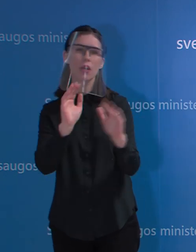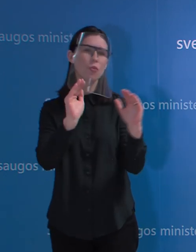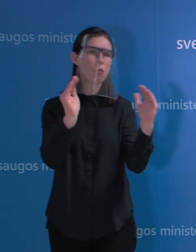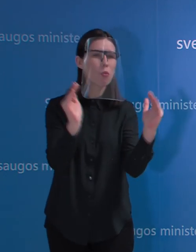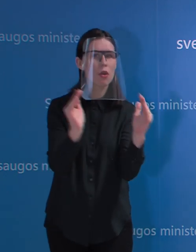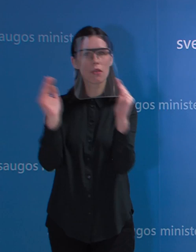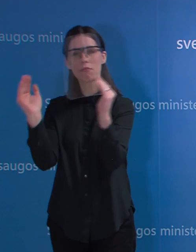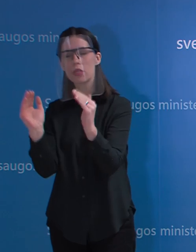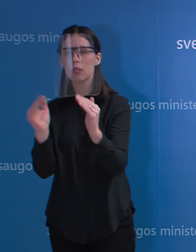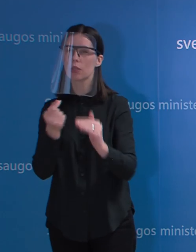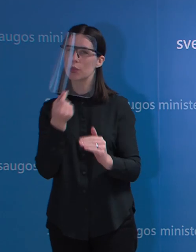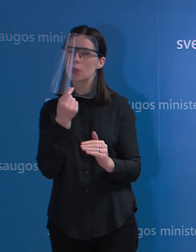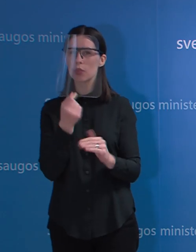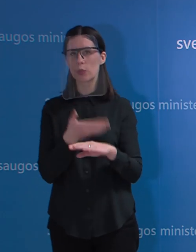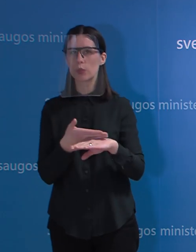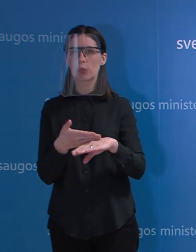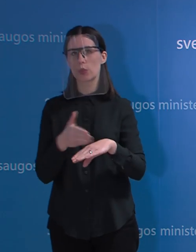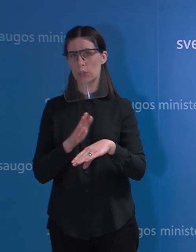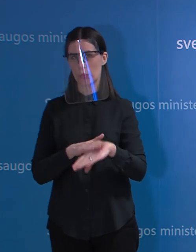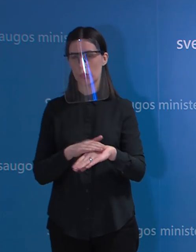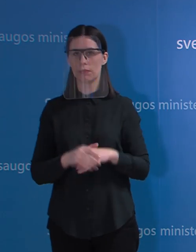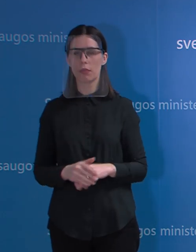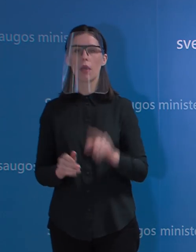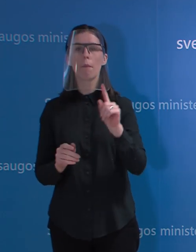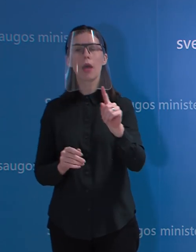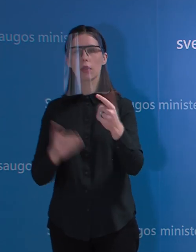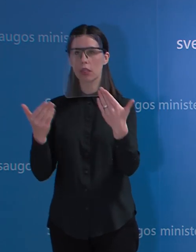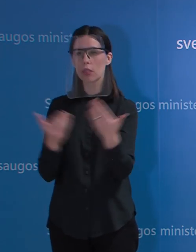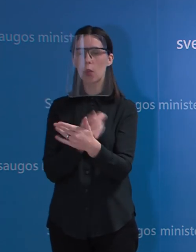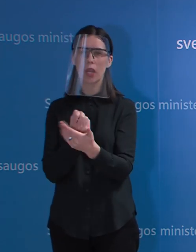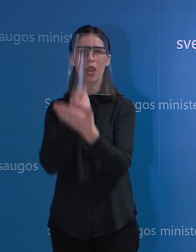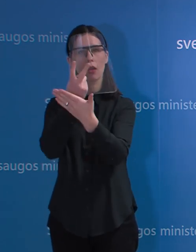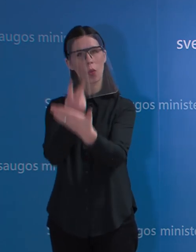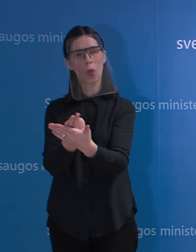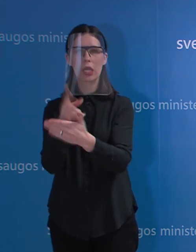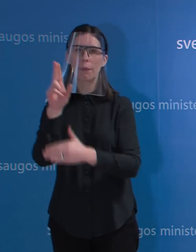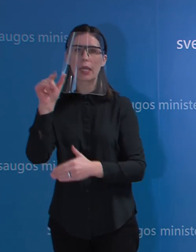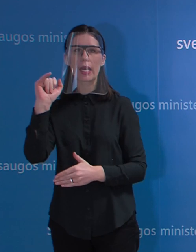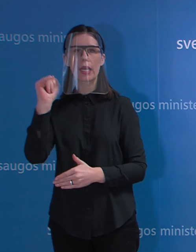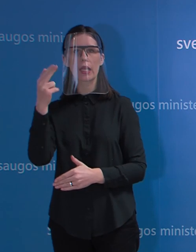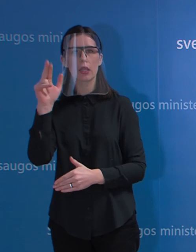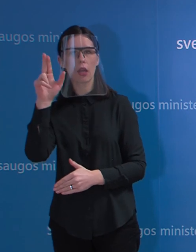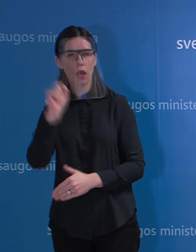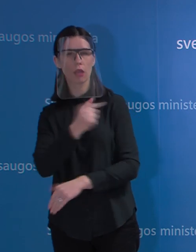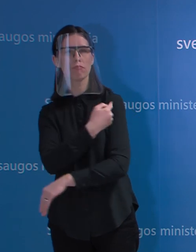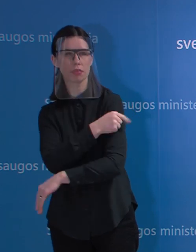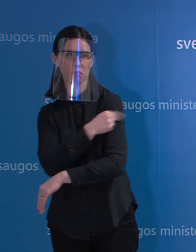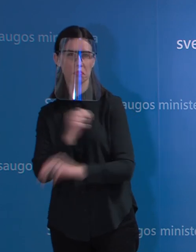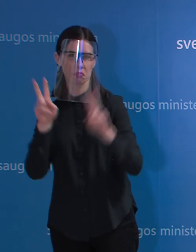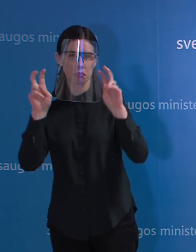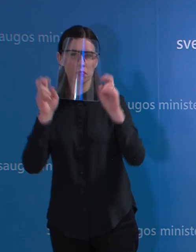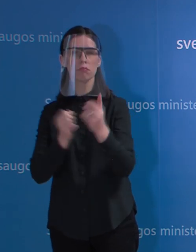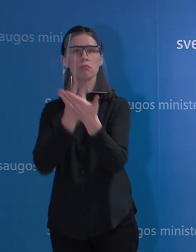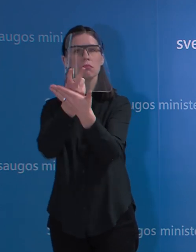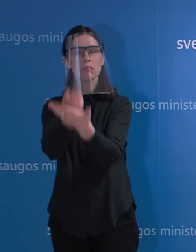padaryti, bet vėlgi tos klinikos yra steigiamos ne šiaip savo. Tai yra labai svarbu, kad būtų